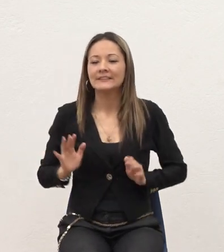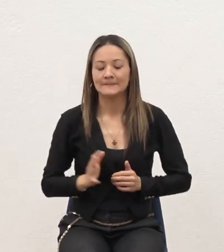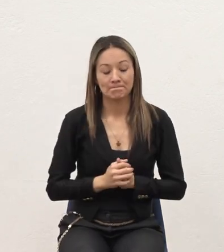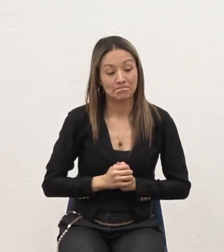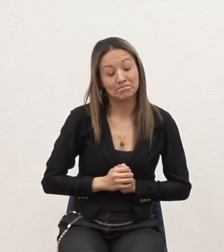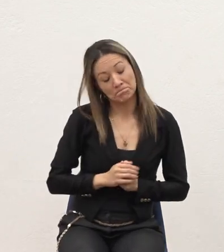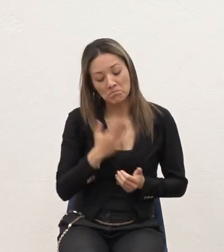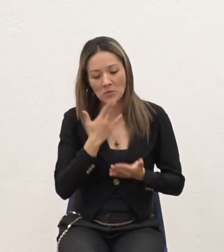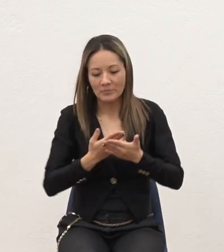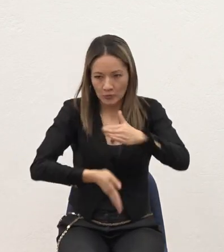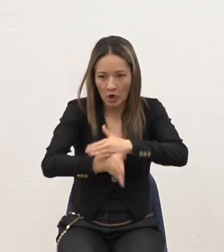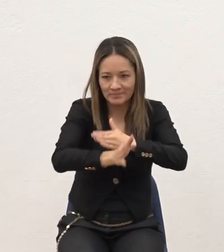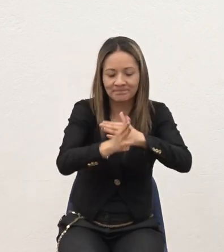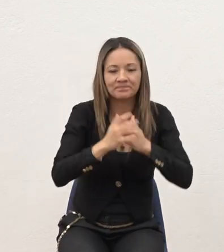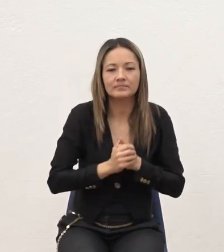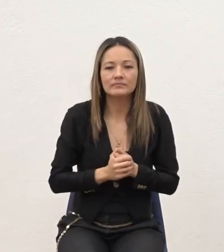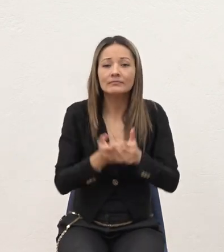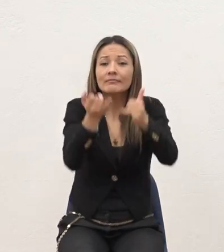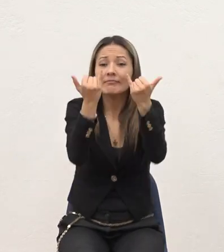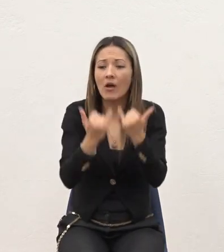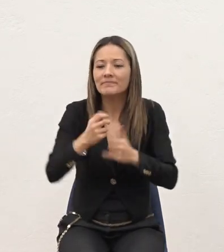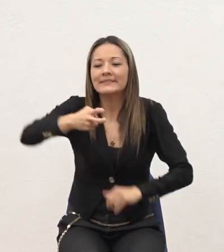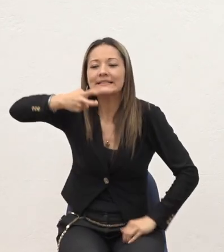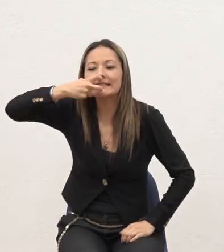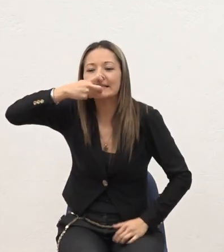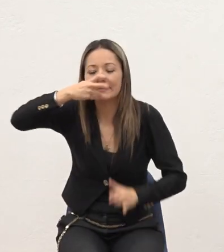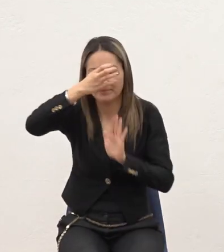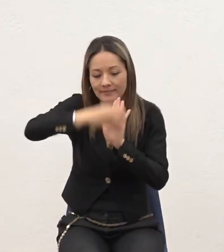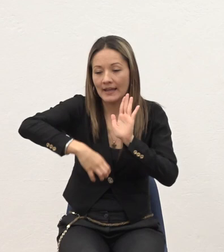Sigamos un momentito Entonces vamos ahora A Isaías 35 Del 1 del 4